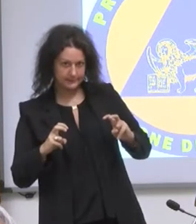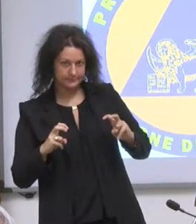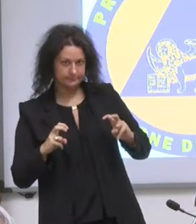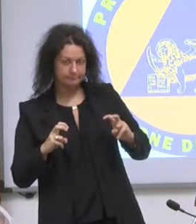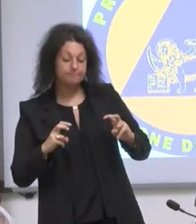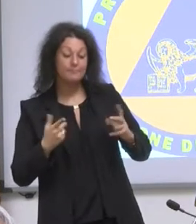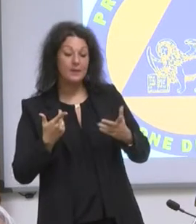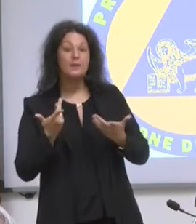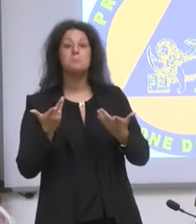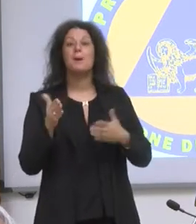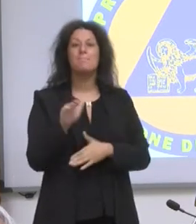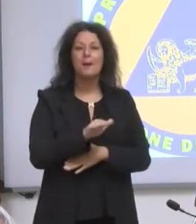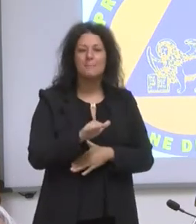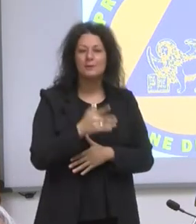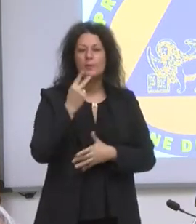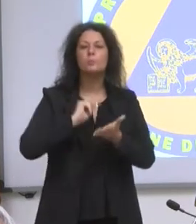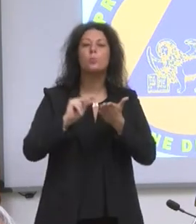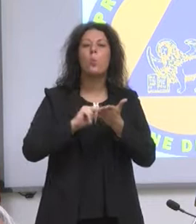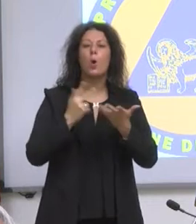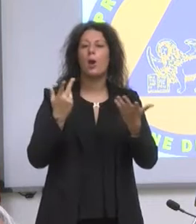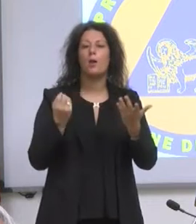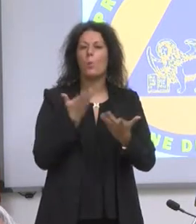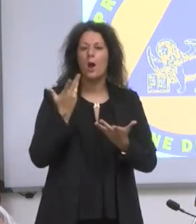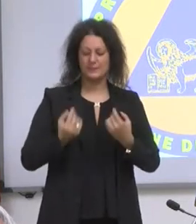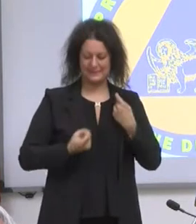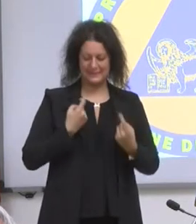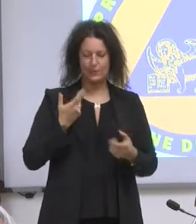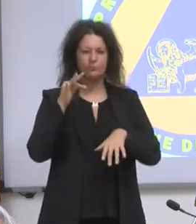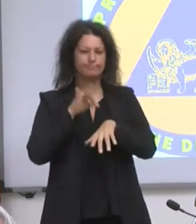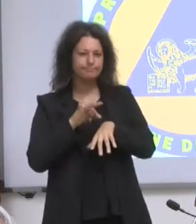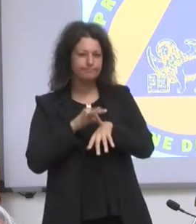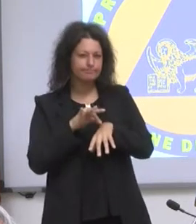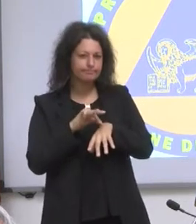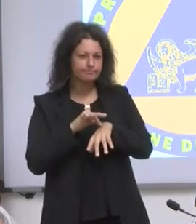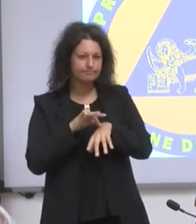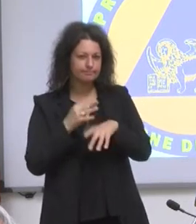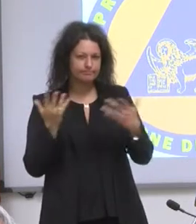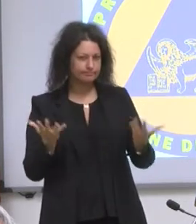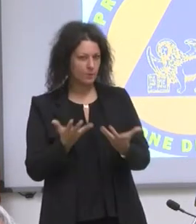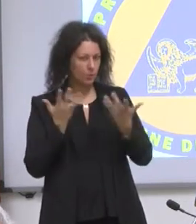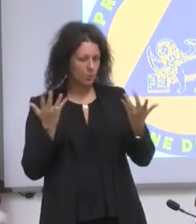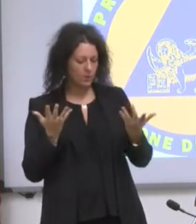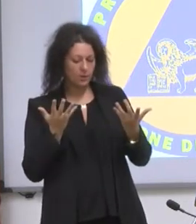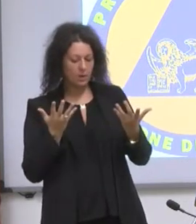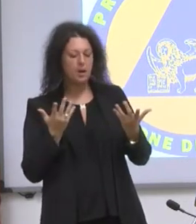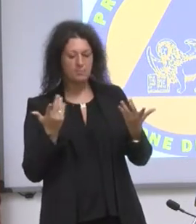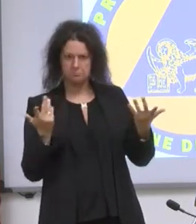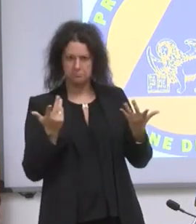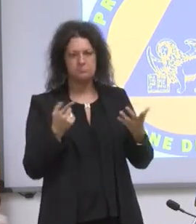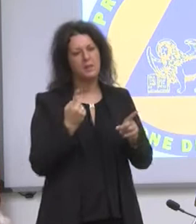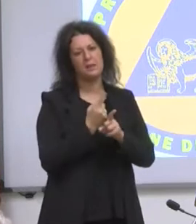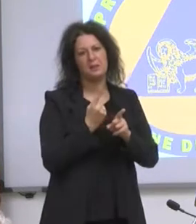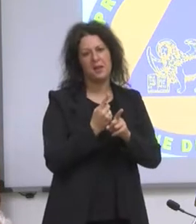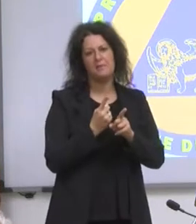Il bambino che non sta bene a scuola, per uno dei sintomi che fanno parte della definizione di caso, viene fatto